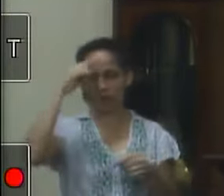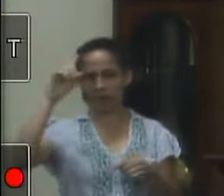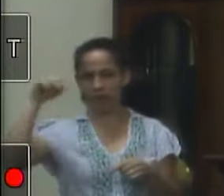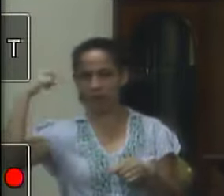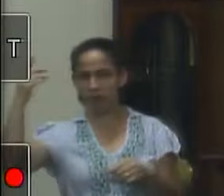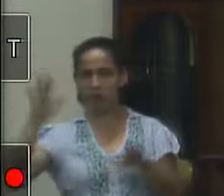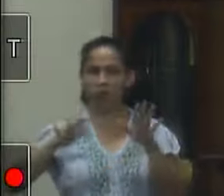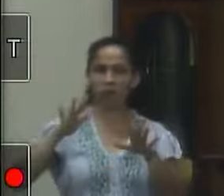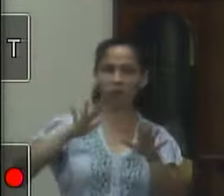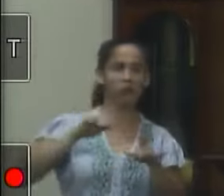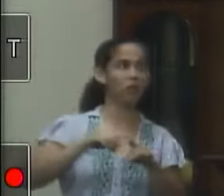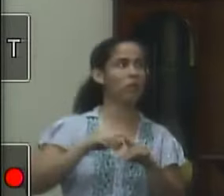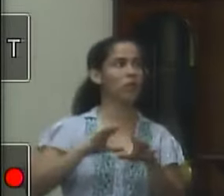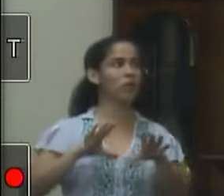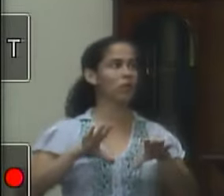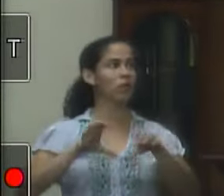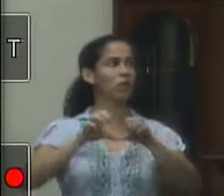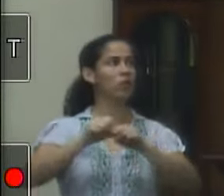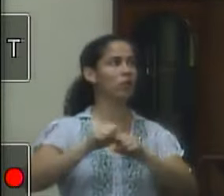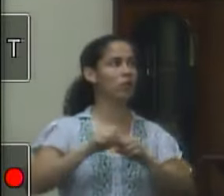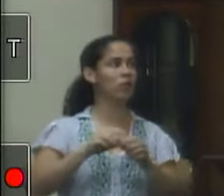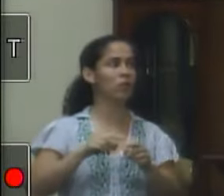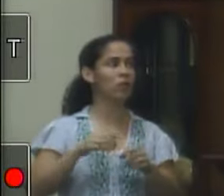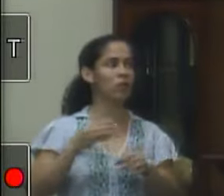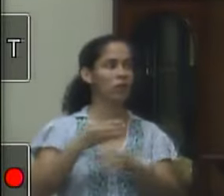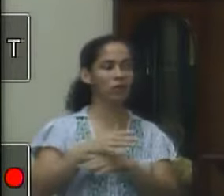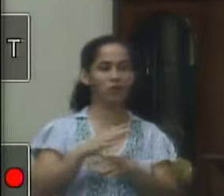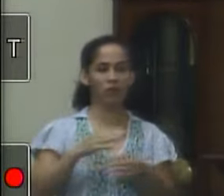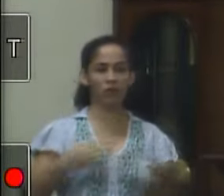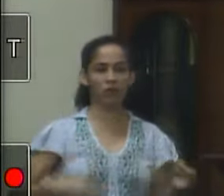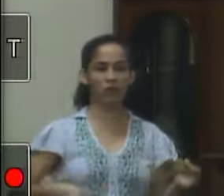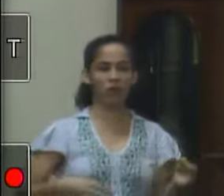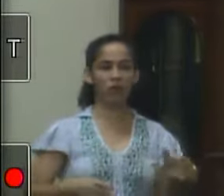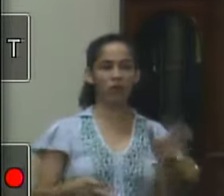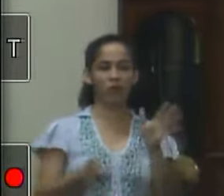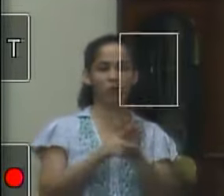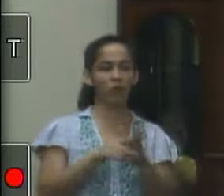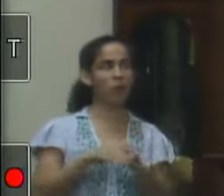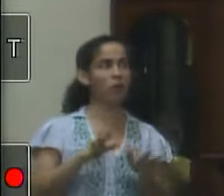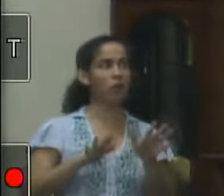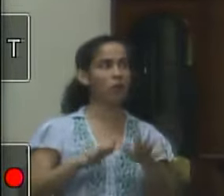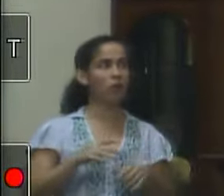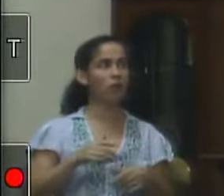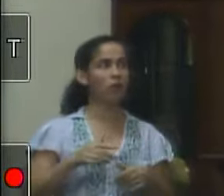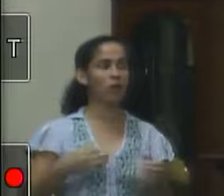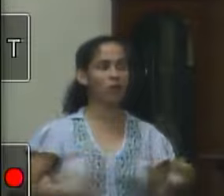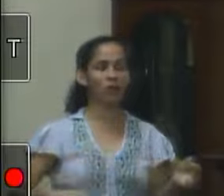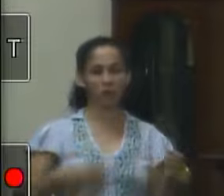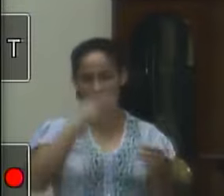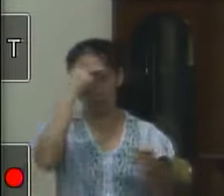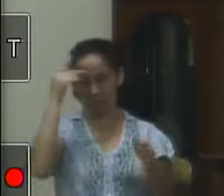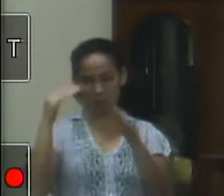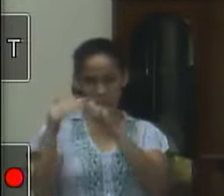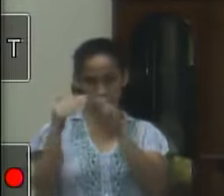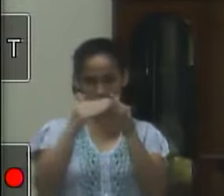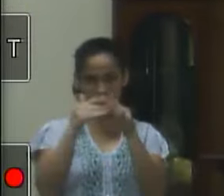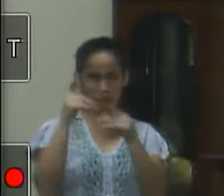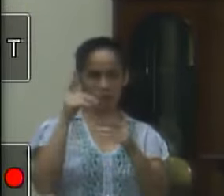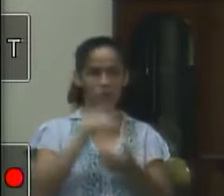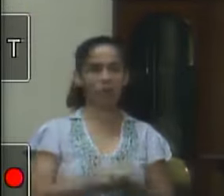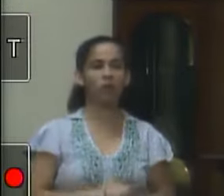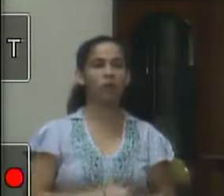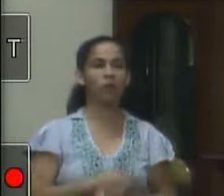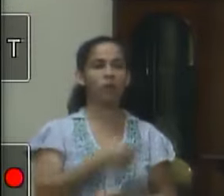uma semana e meia, formando dentro do distrito, especificamente para o distrito, moradores do Distrito de Conservatória,